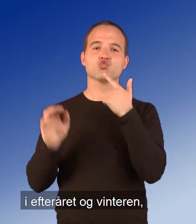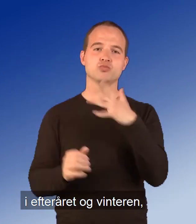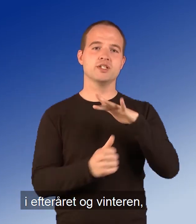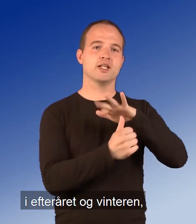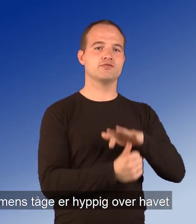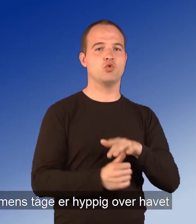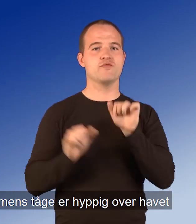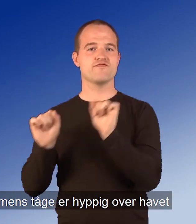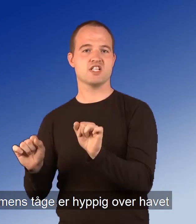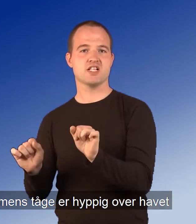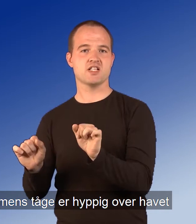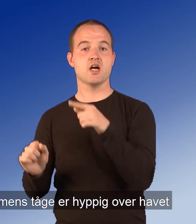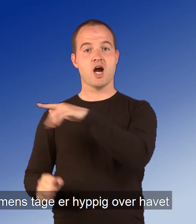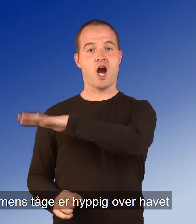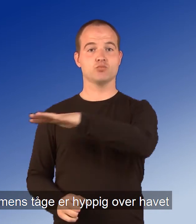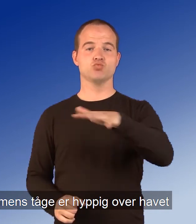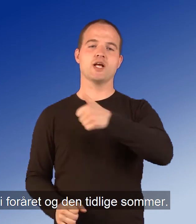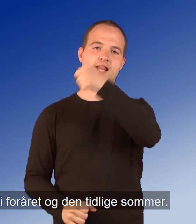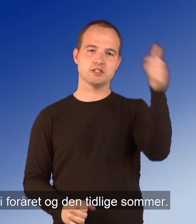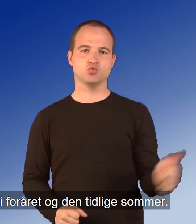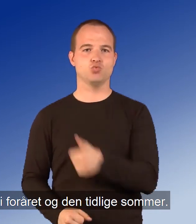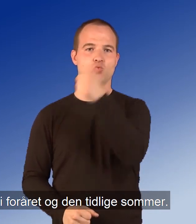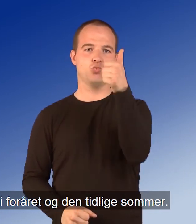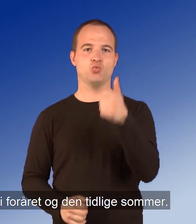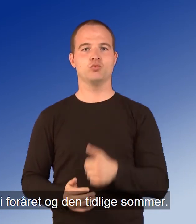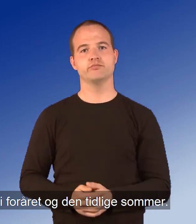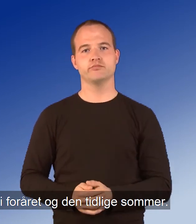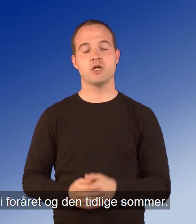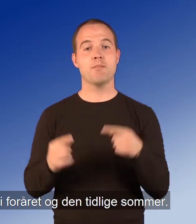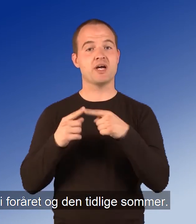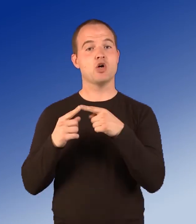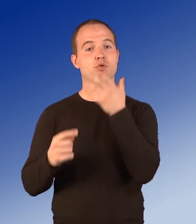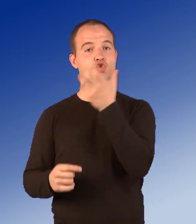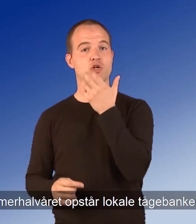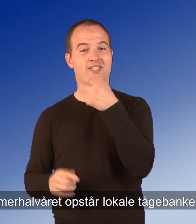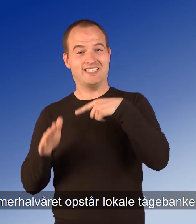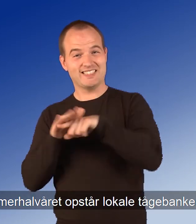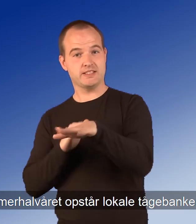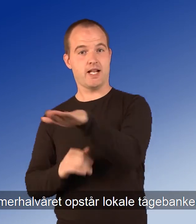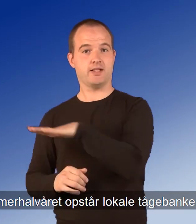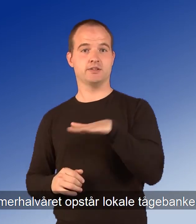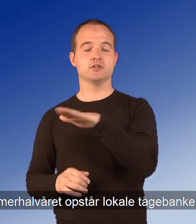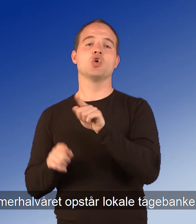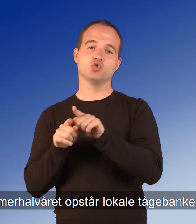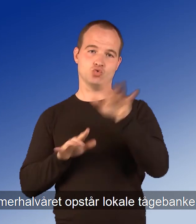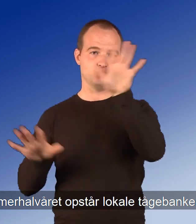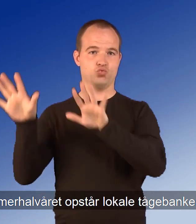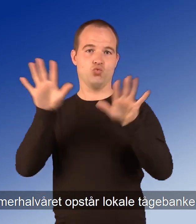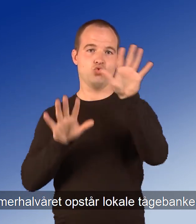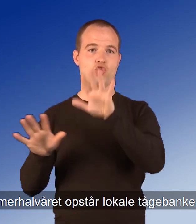vinteren, mens toge er hyppig over havet i foråret og den tidlige sommer. I sommerhalvåret opstår lokale togebanker